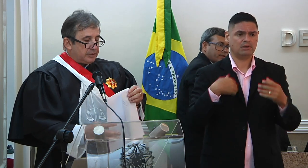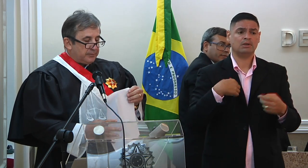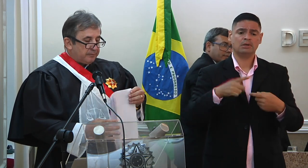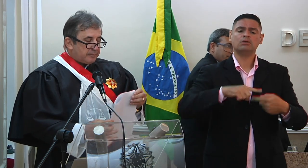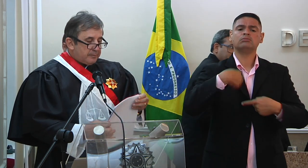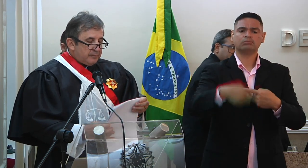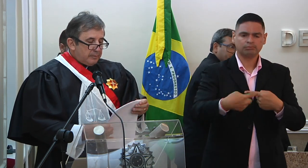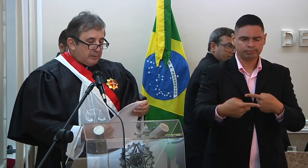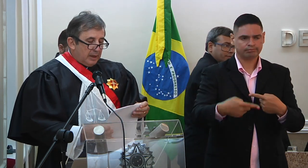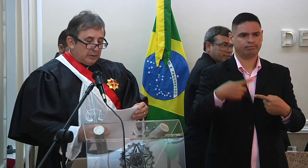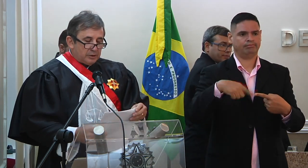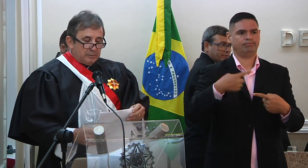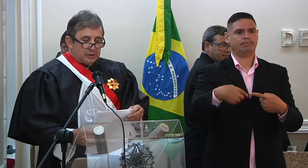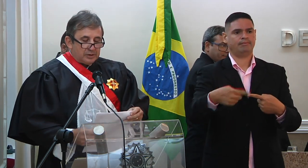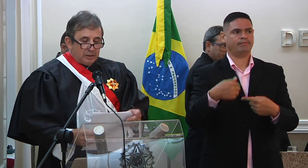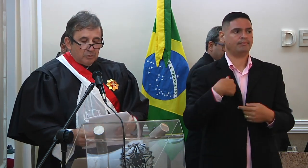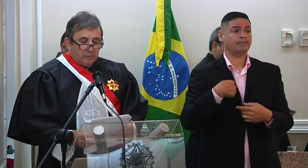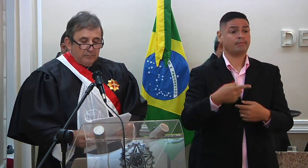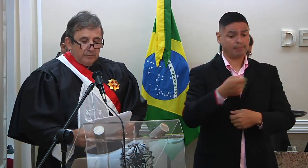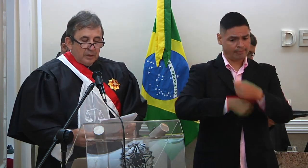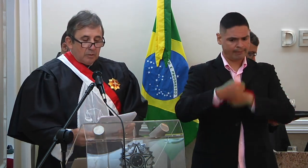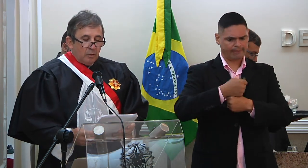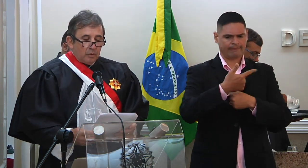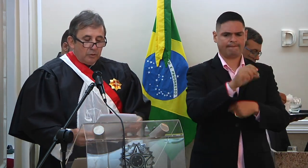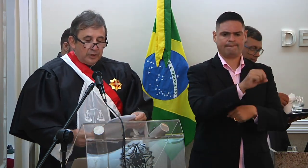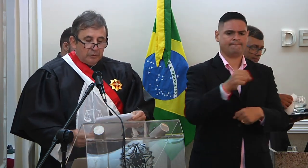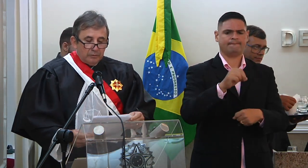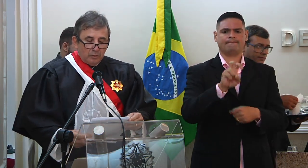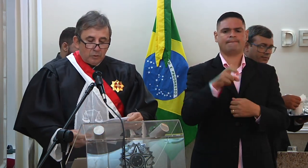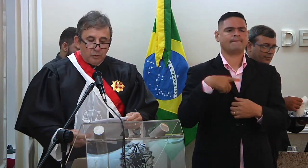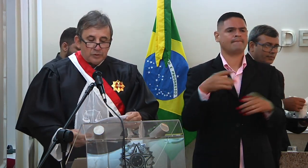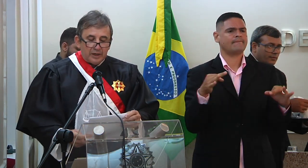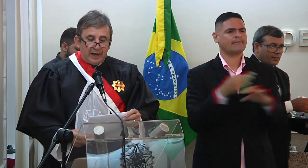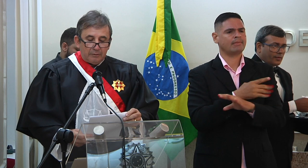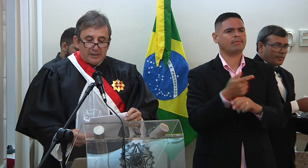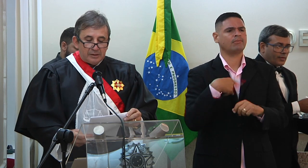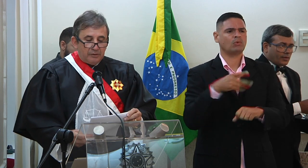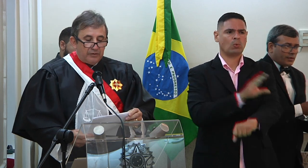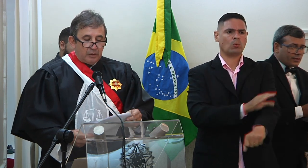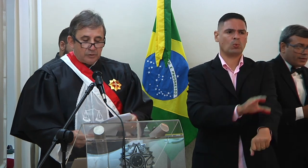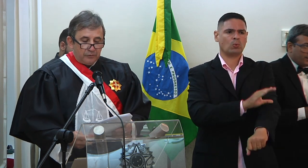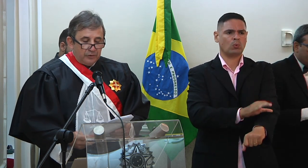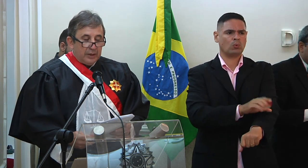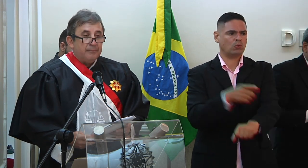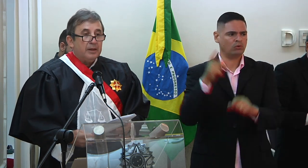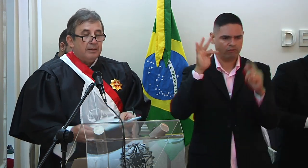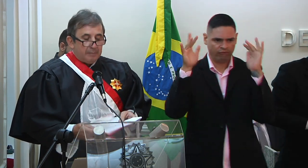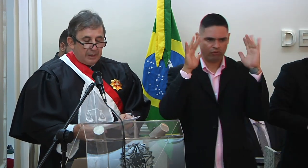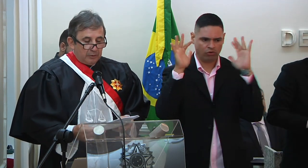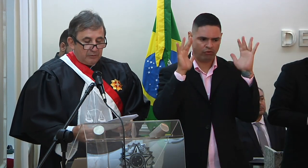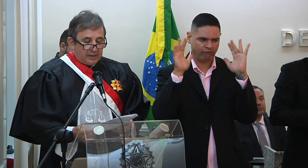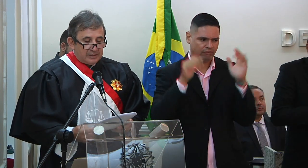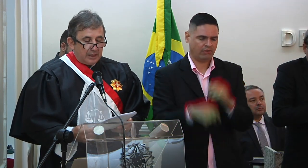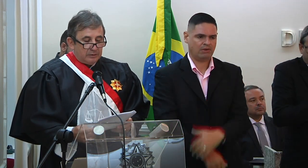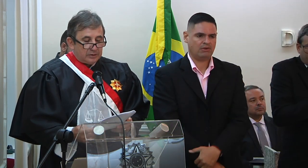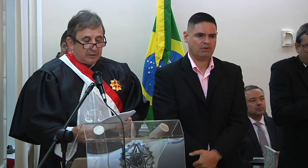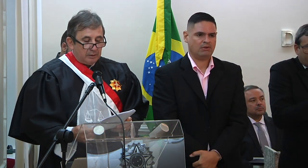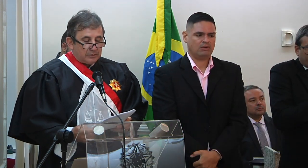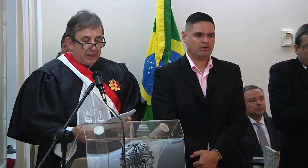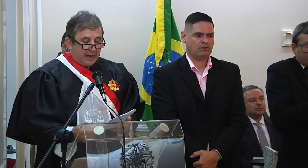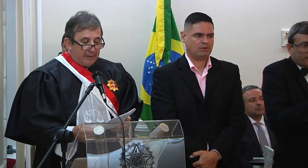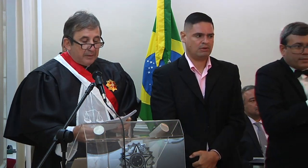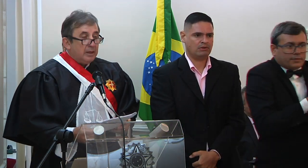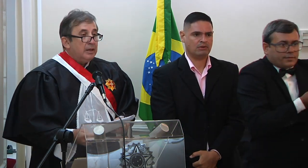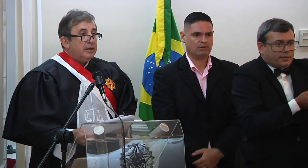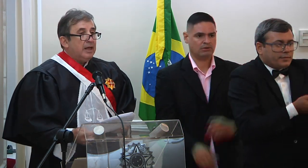Posteriormente, em 2005, concluiu o curso de graduação em Filosofia, pela Universidade